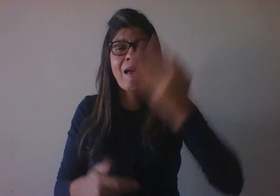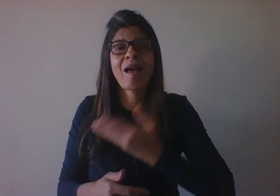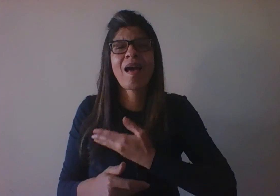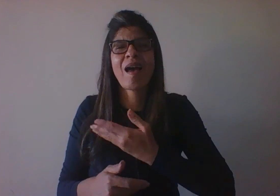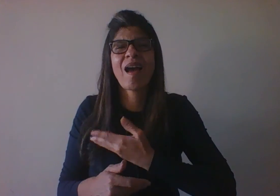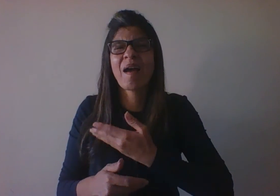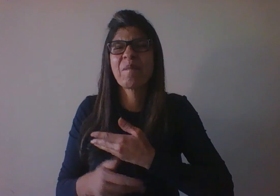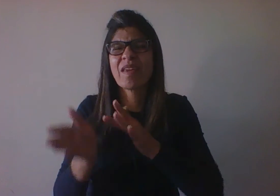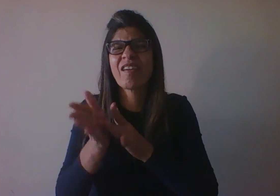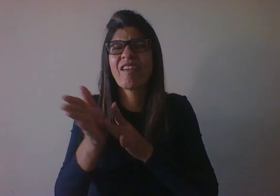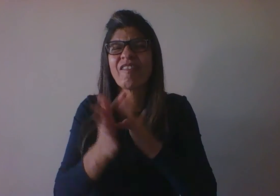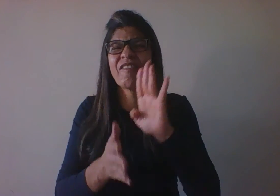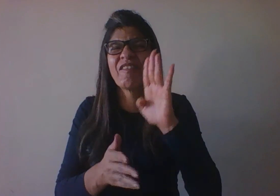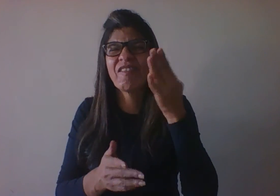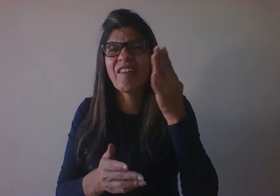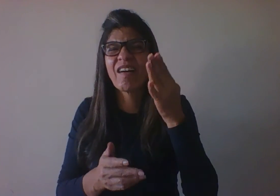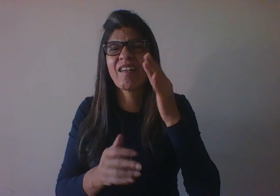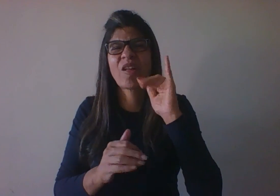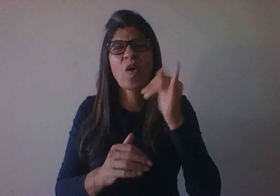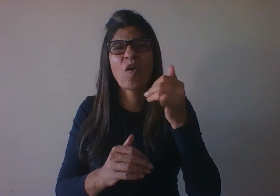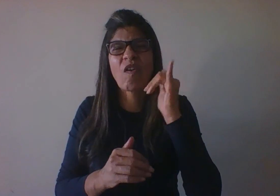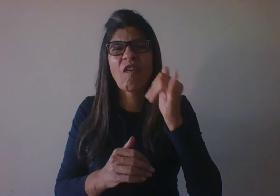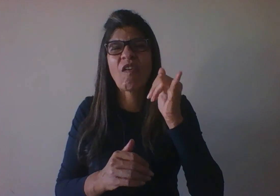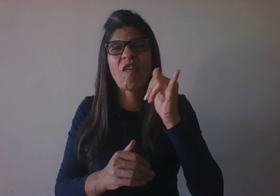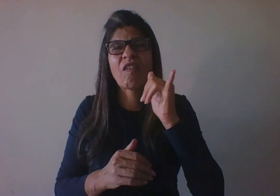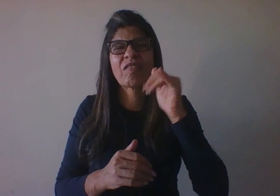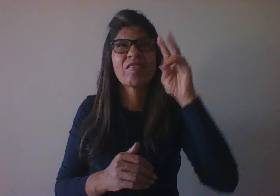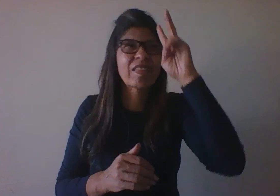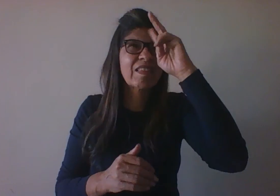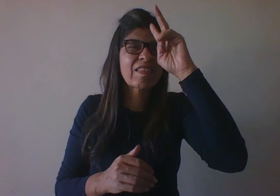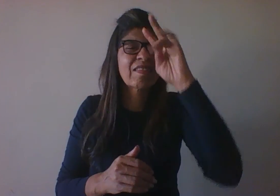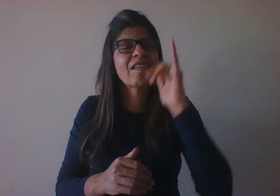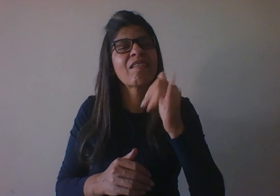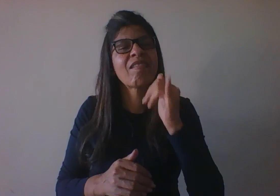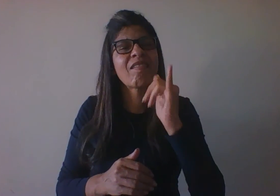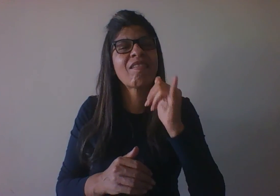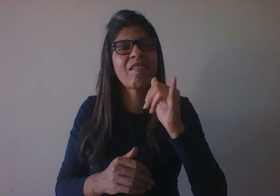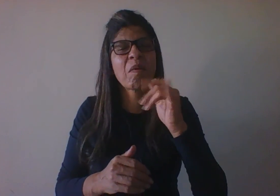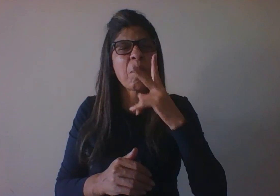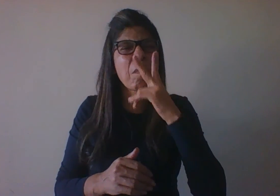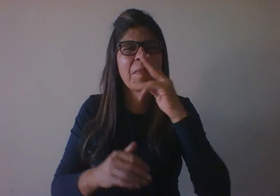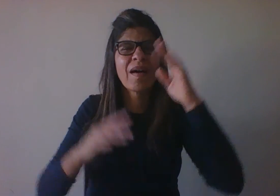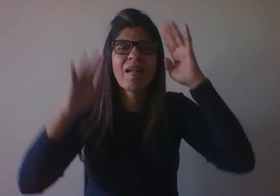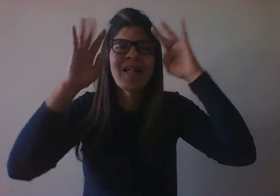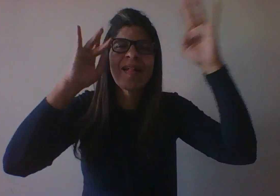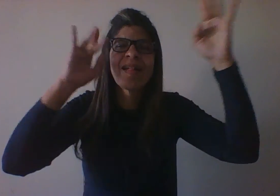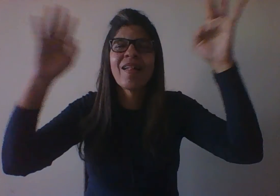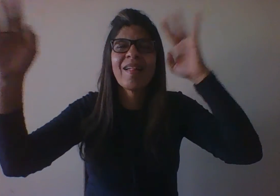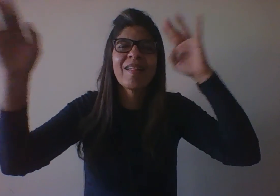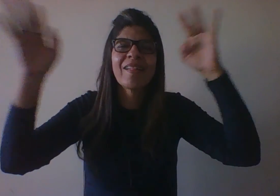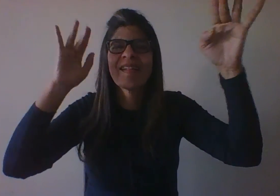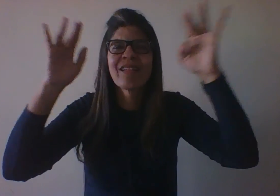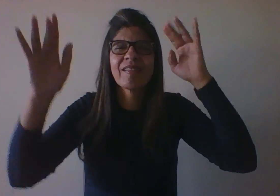fantasiam muito. Depois, vem o estágio operacional, dos sete aos onze anos,